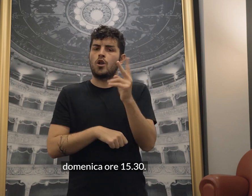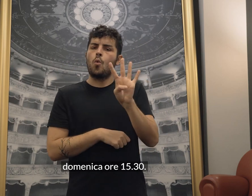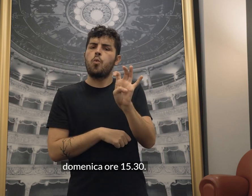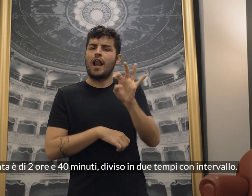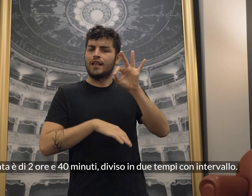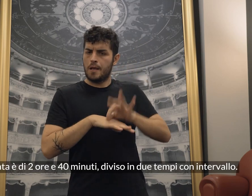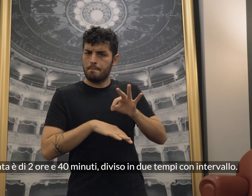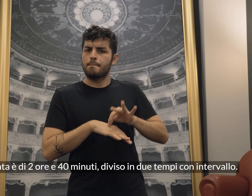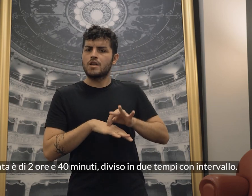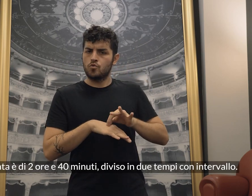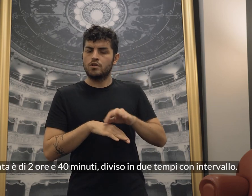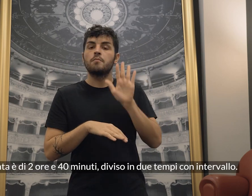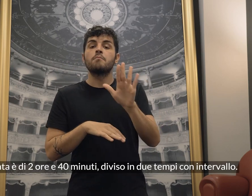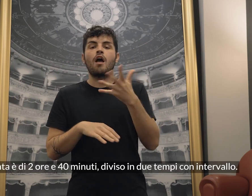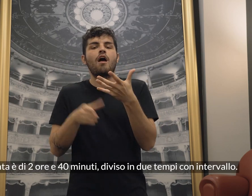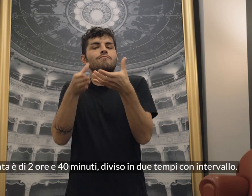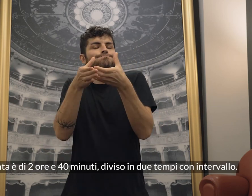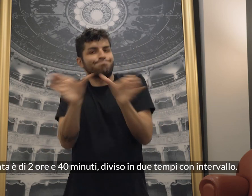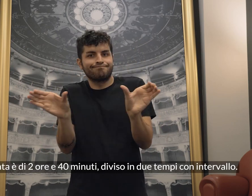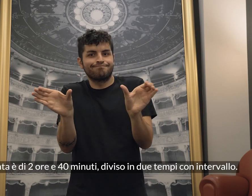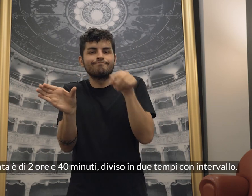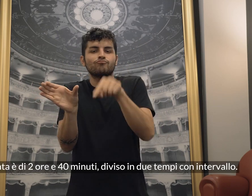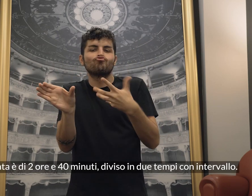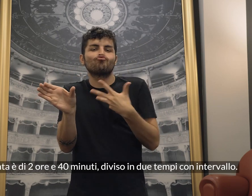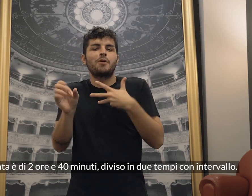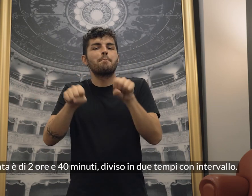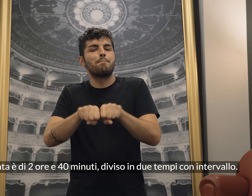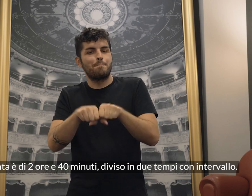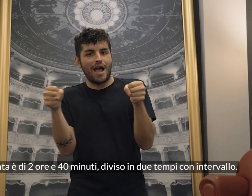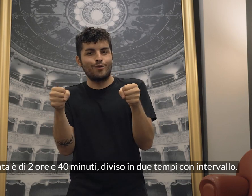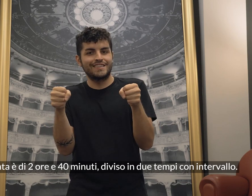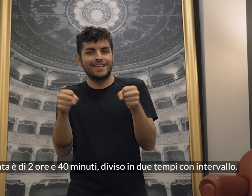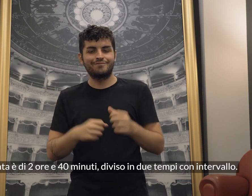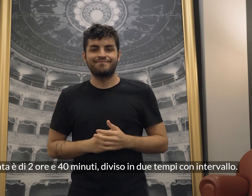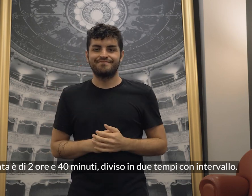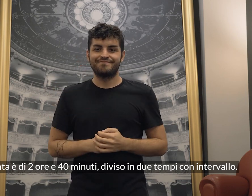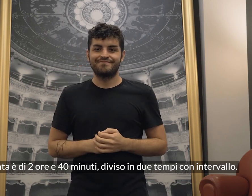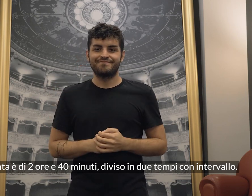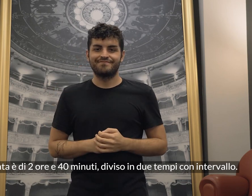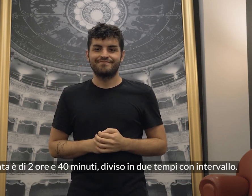La durata è di 2 ore e 40 minuti, diviso in due tempi con un intervallo.